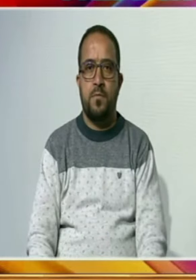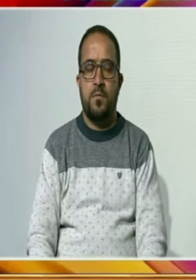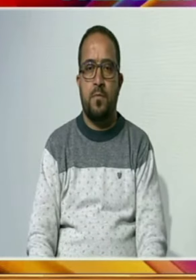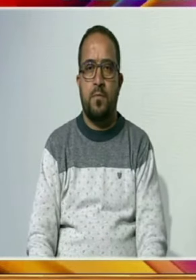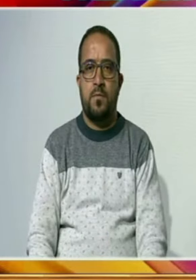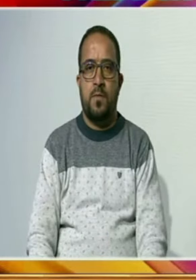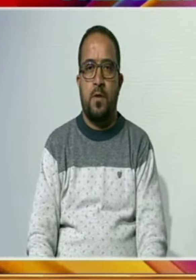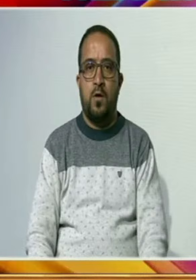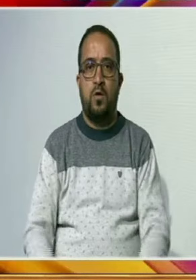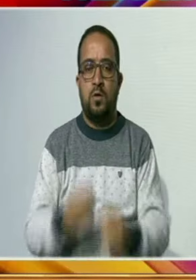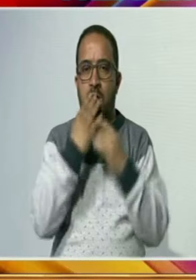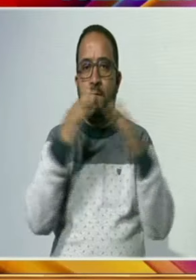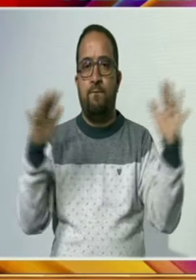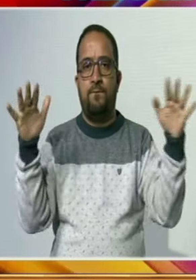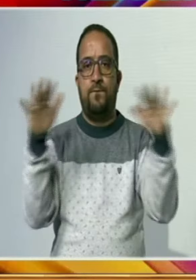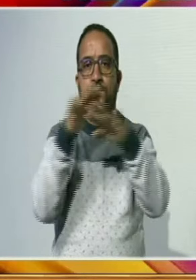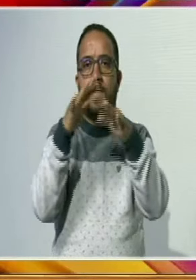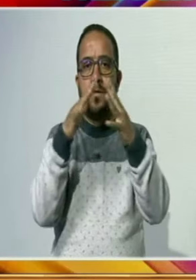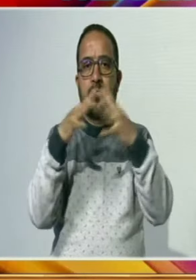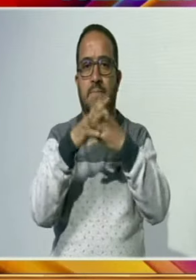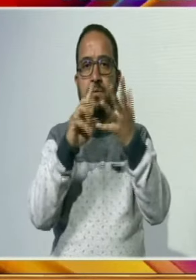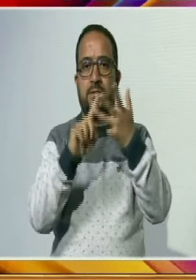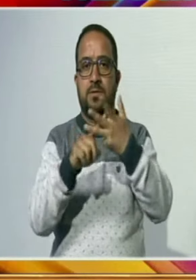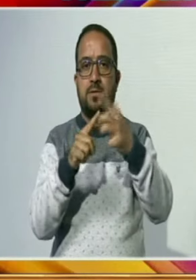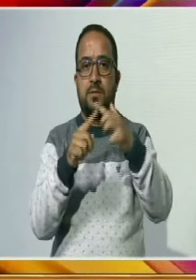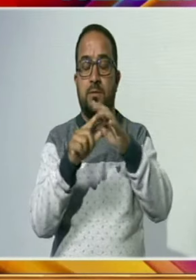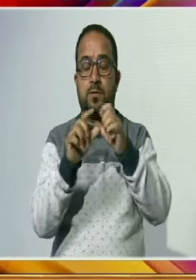محکمہ موسمیات کی پیش گوئی کے مطابق